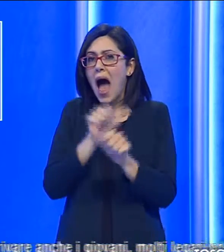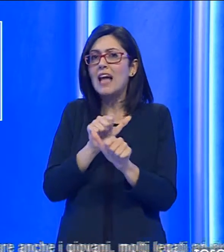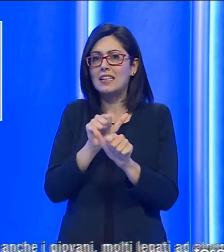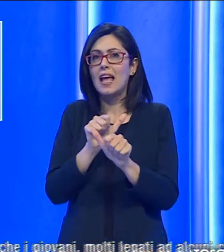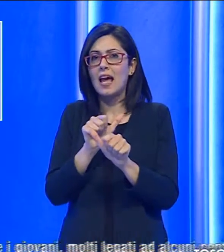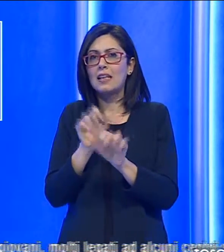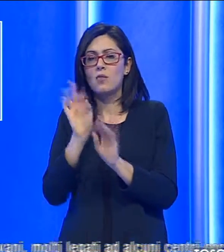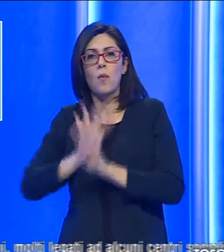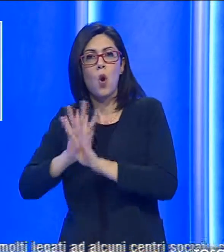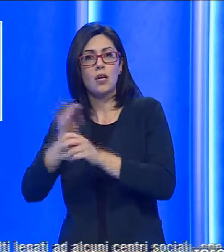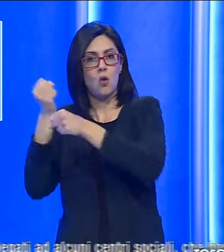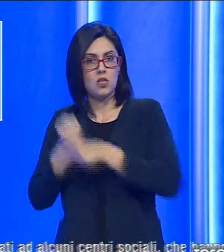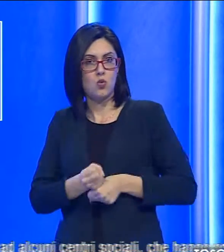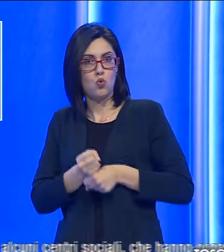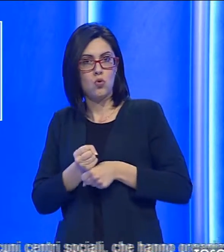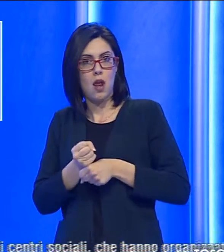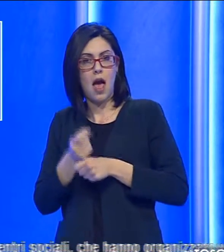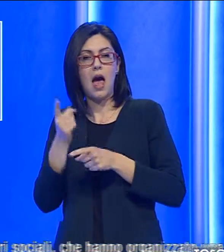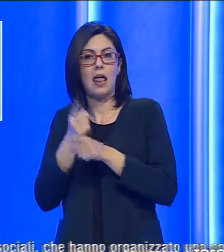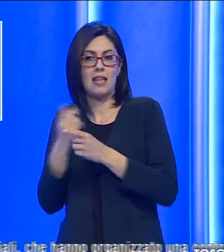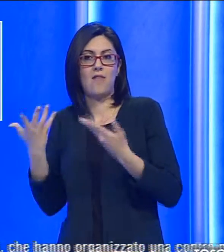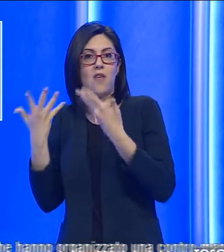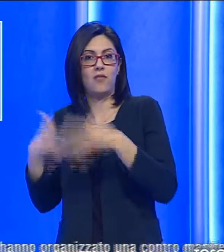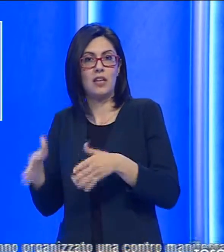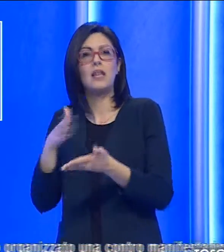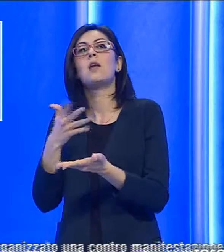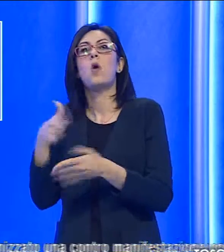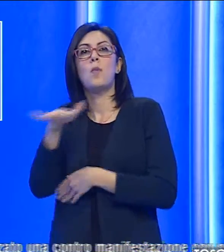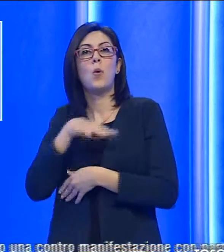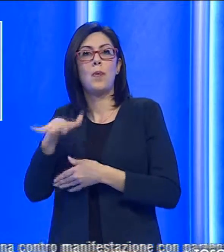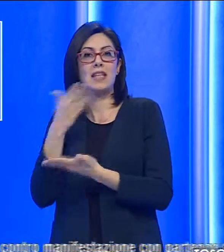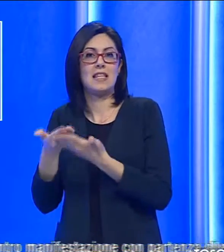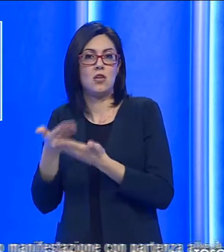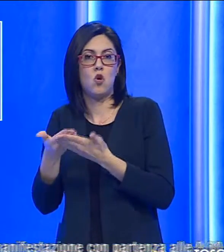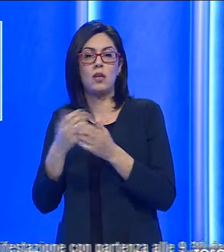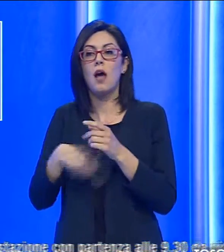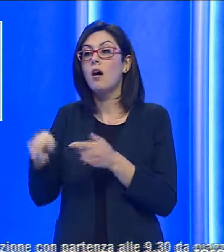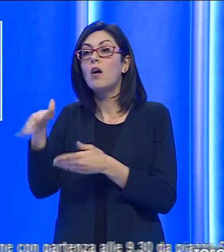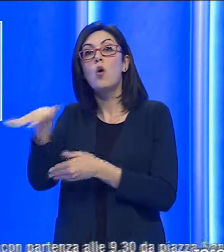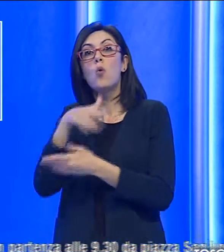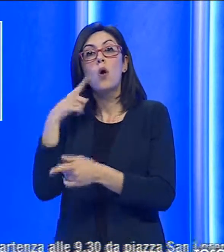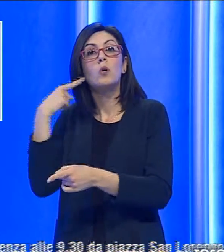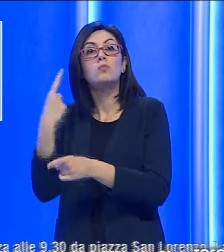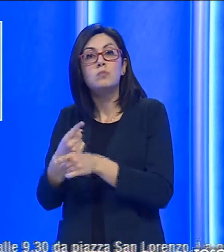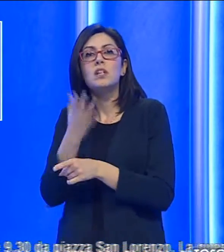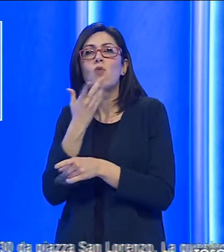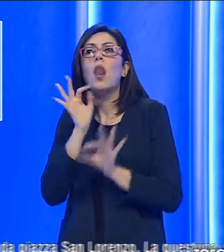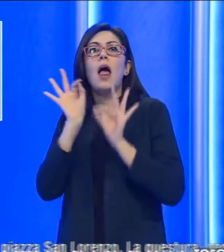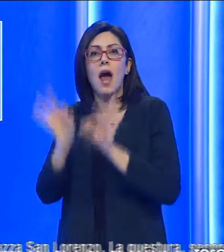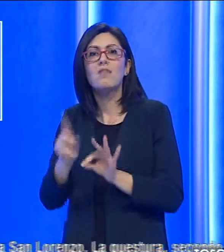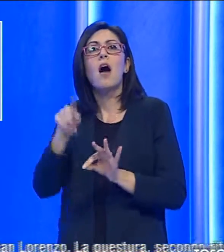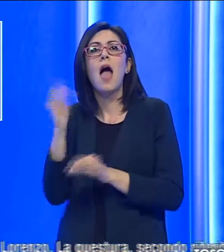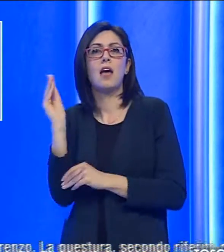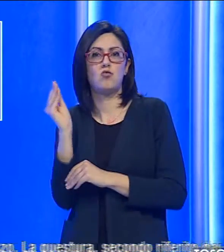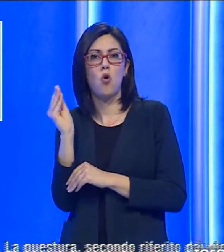istituzionale che si chiuderà in piazza Signoria. Lo stesso luogo dove vorrebbero arrivare anche i giovani,